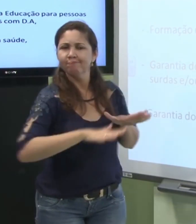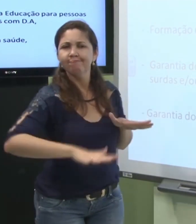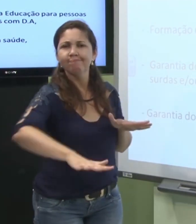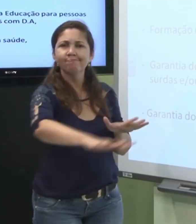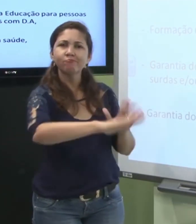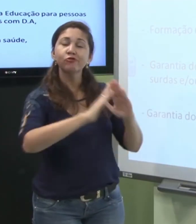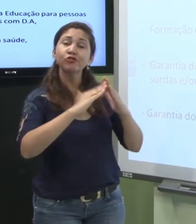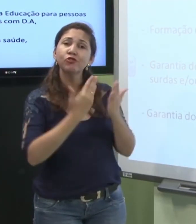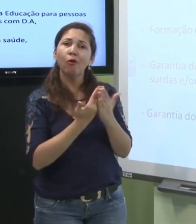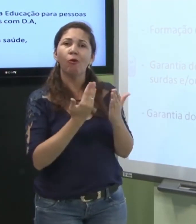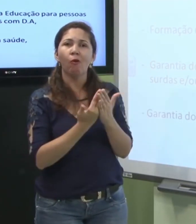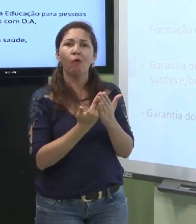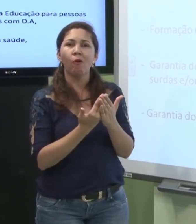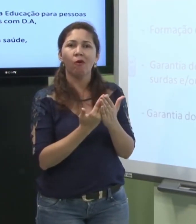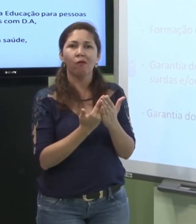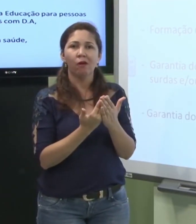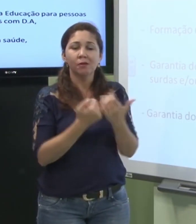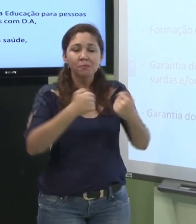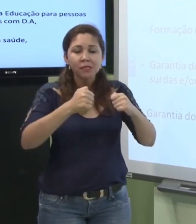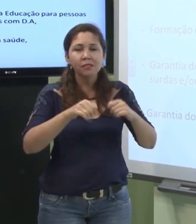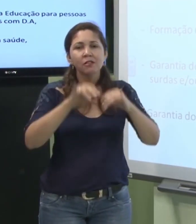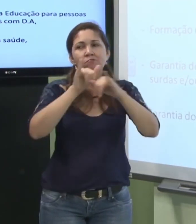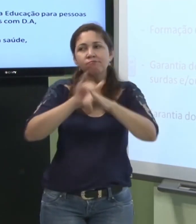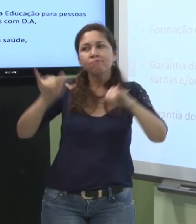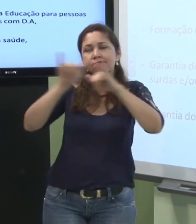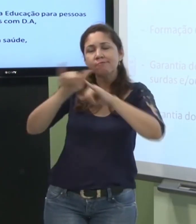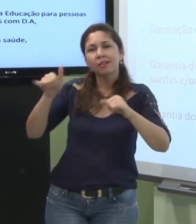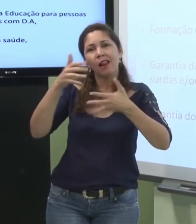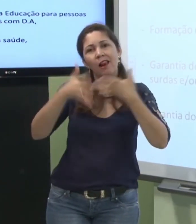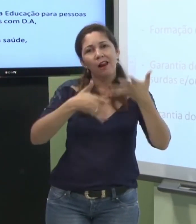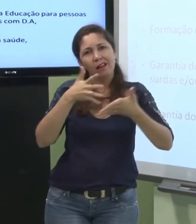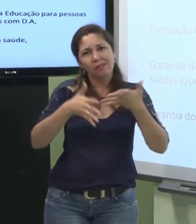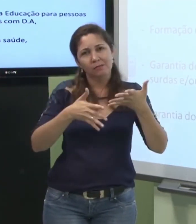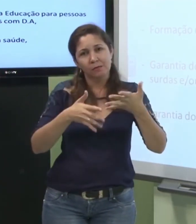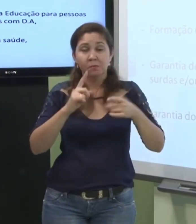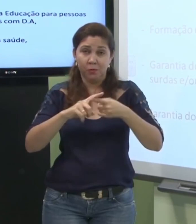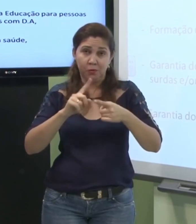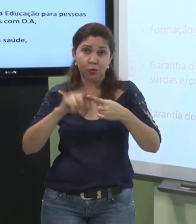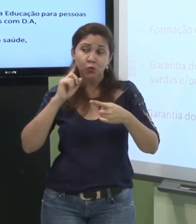então precisa ser um ambiente de difusão da língua de sinais